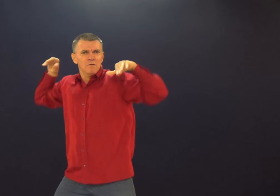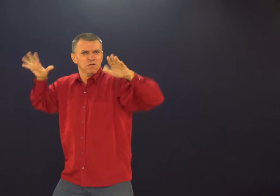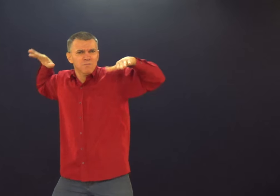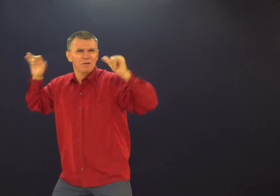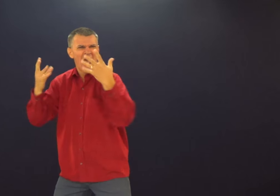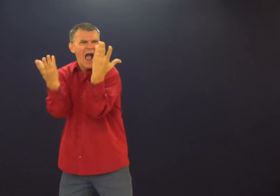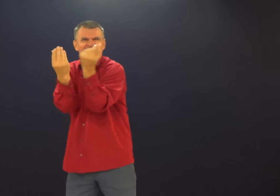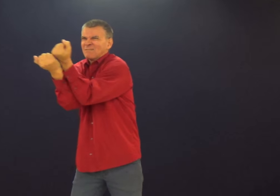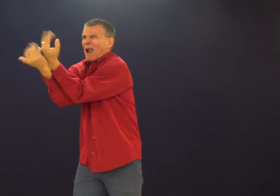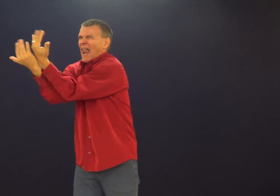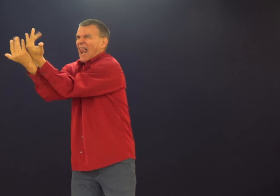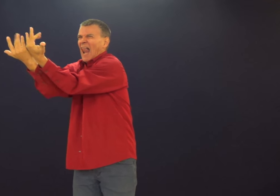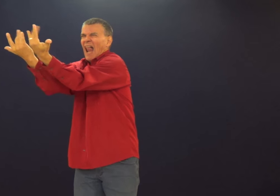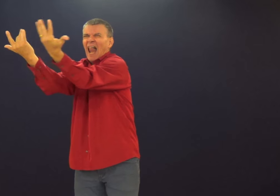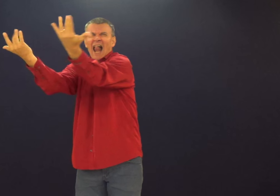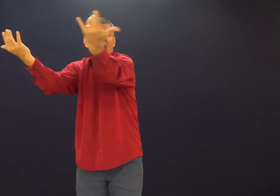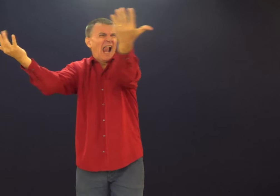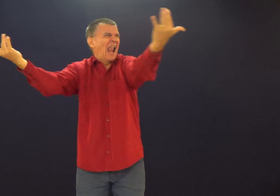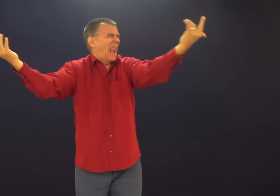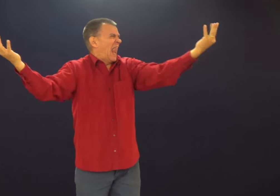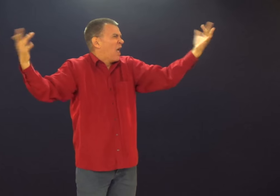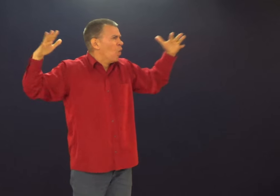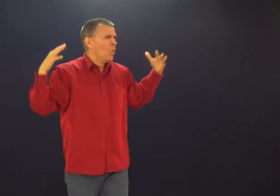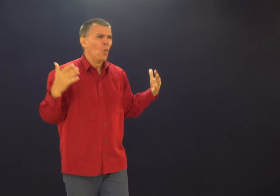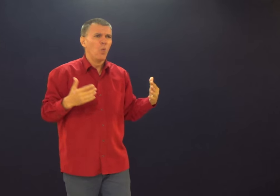E aí, Deus criou as águas dos anjos e tal.